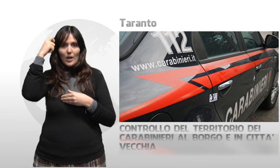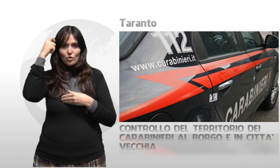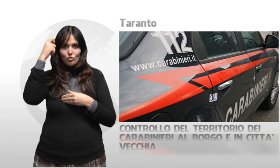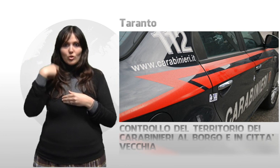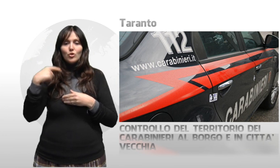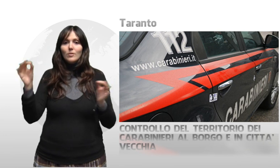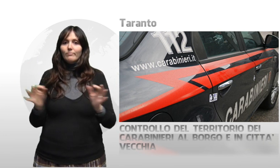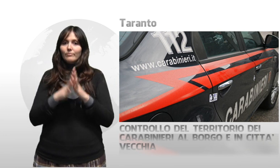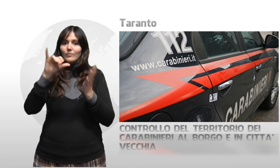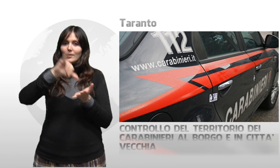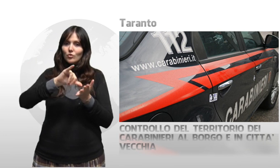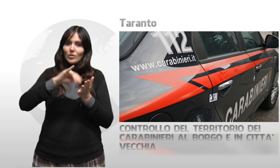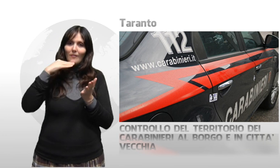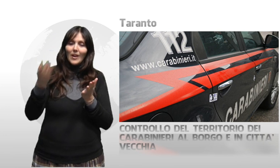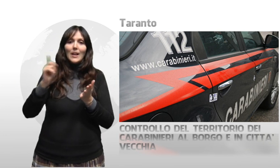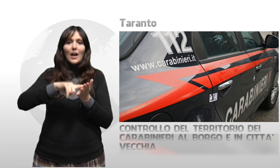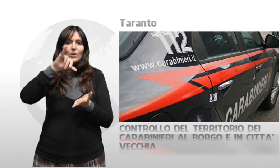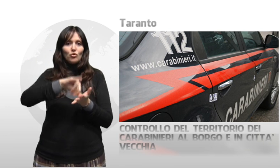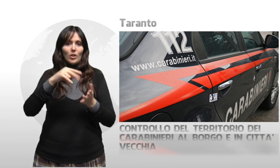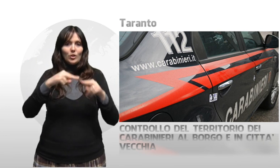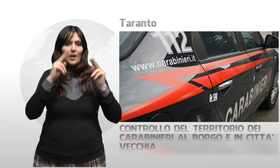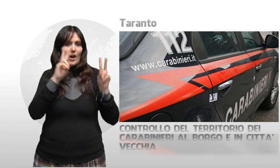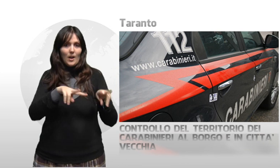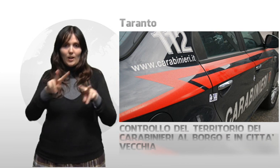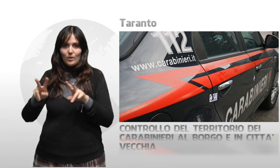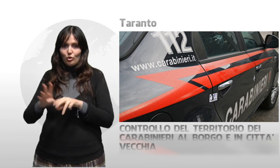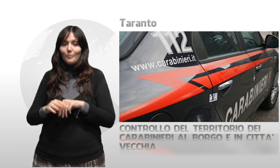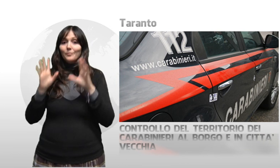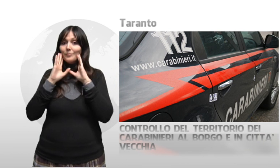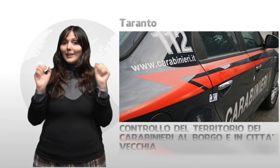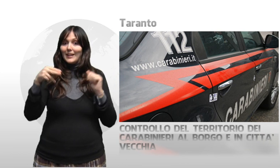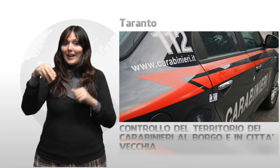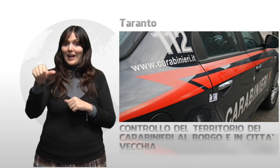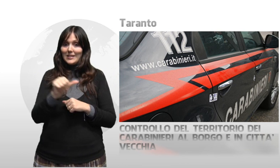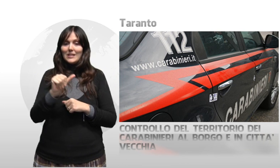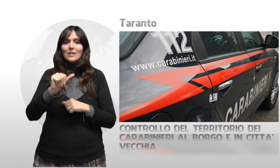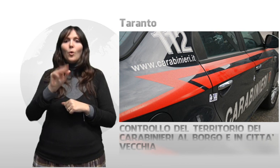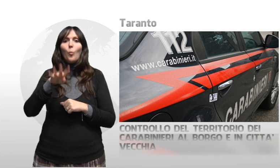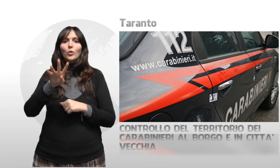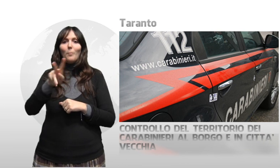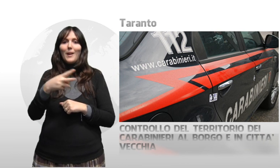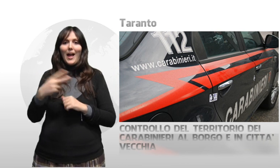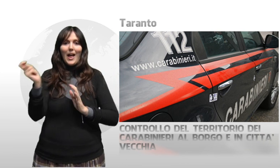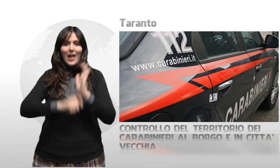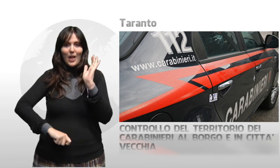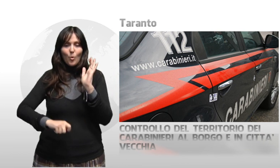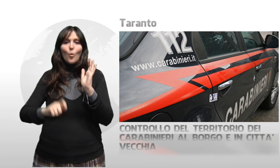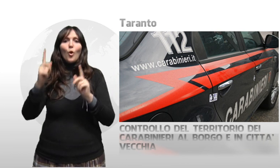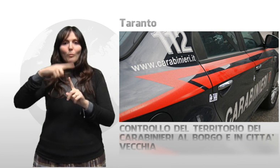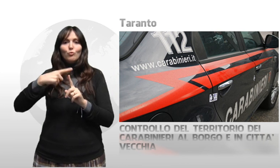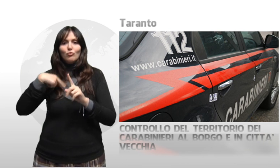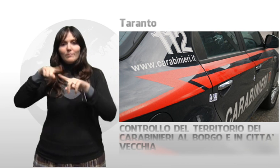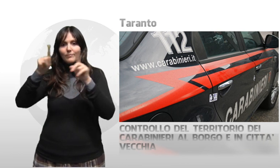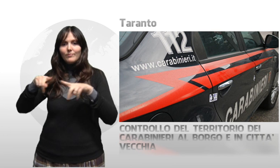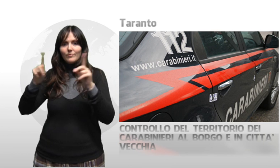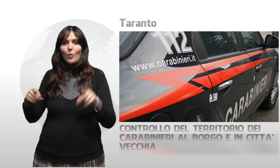controllo al borgo e in città vecchia. I militari del NAS hanno elevato sanzioni per 4 mila euro nei confronti di quattro attività